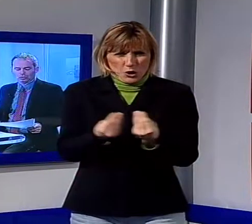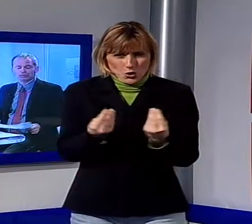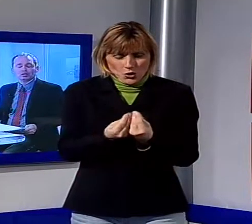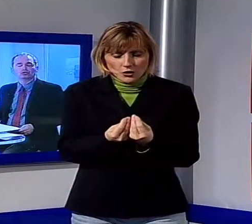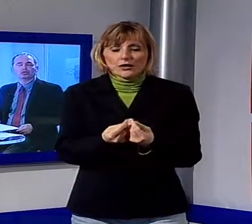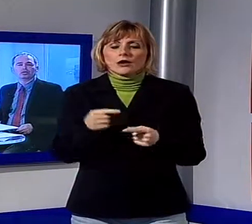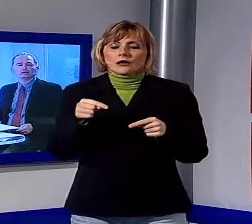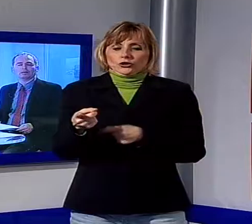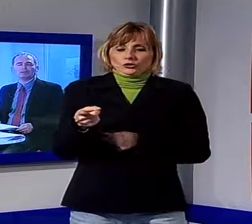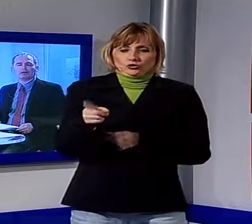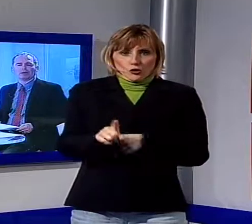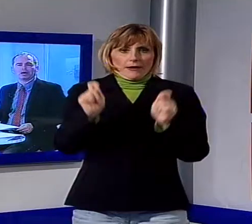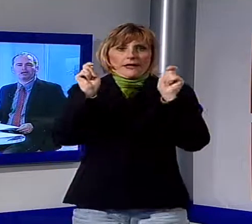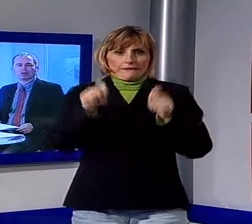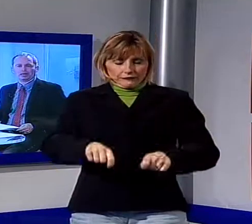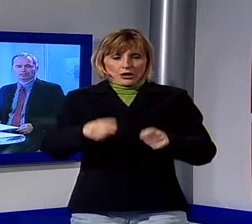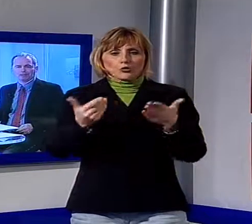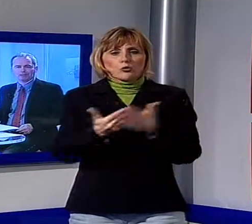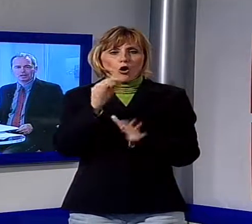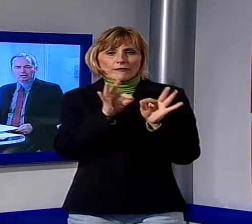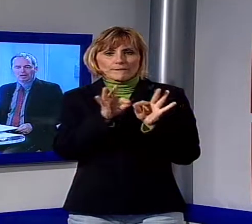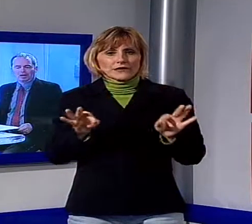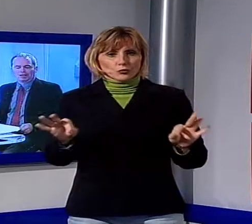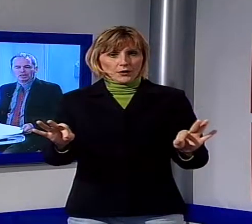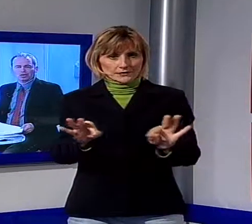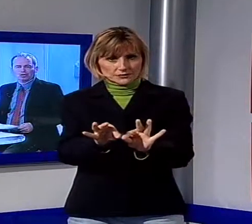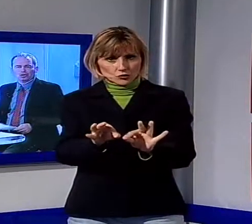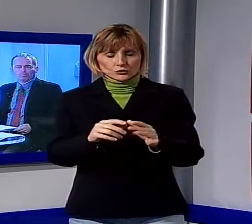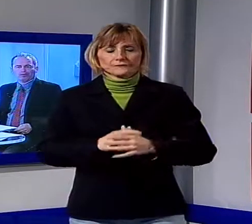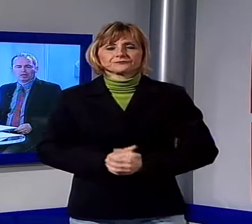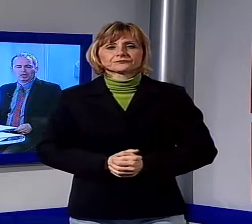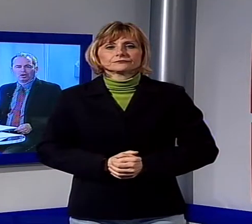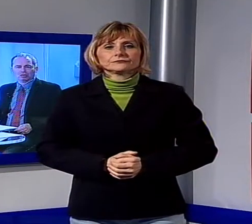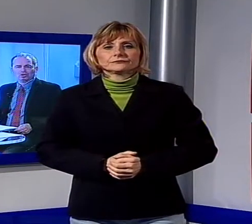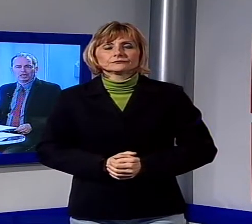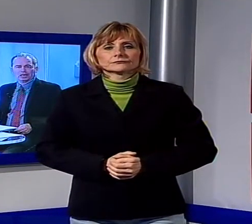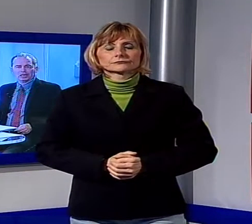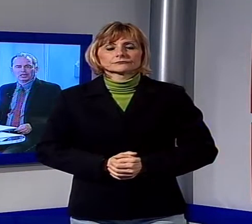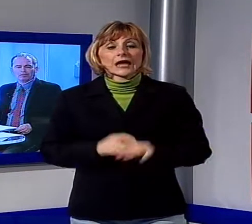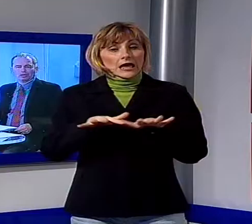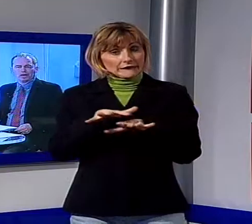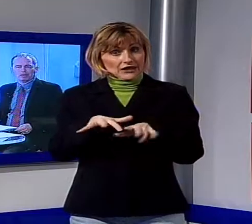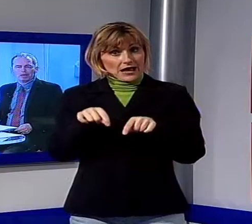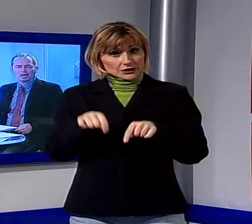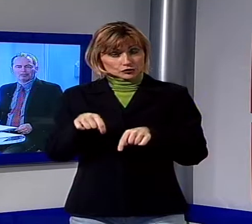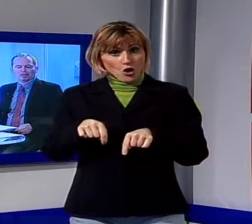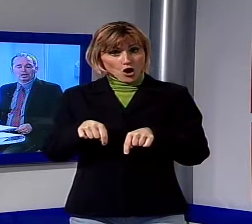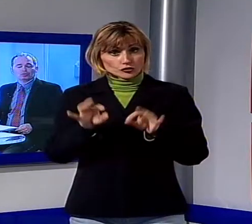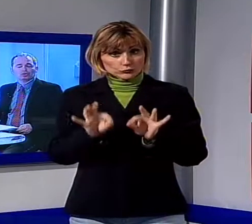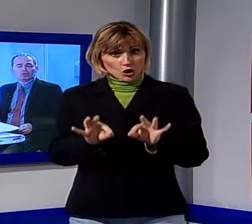sono in programma domani. A Viareggio oggi era in programma il Consiglio